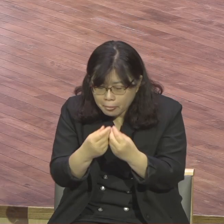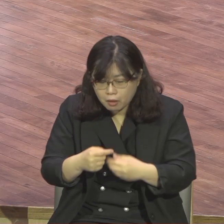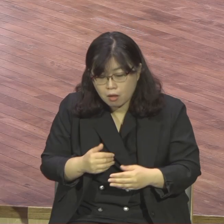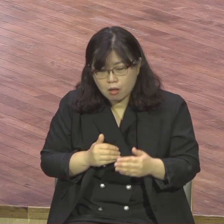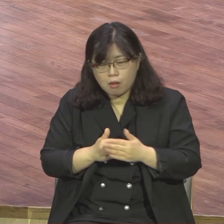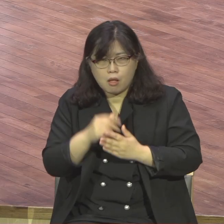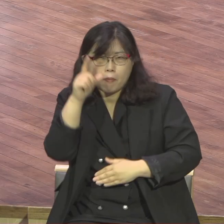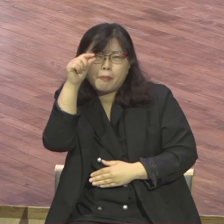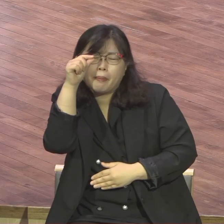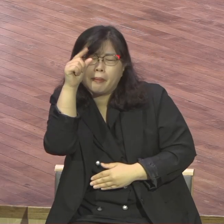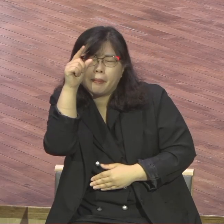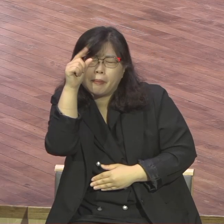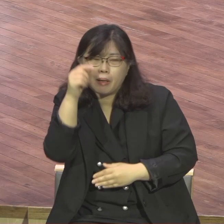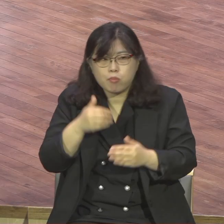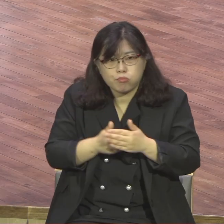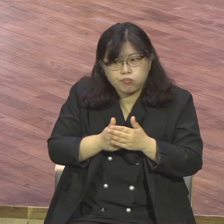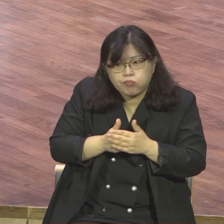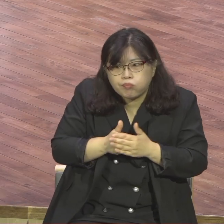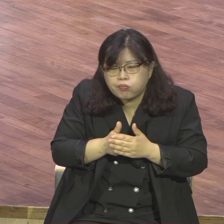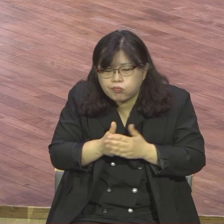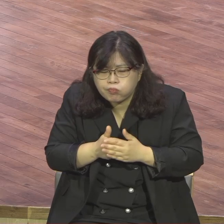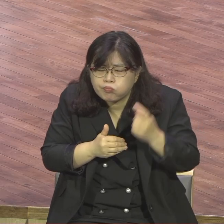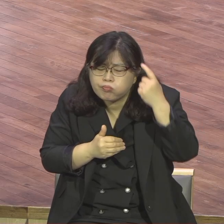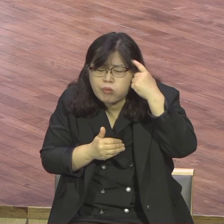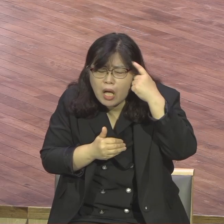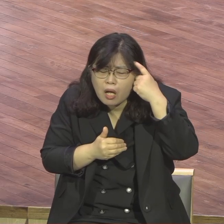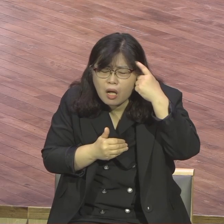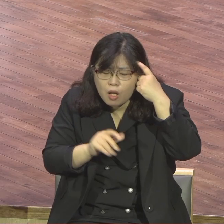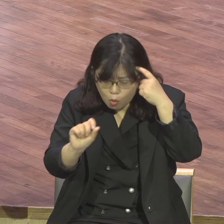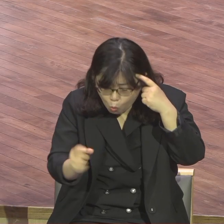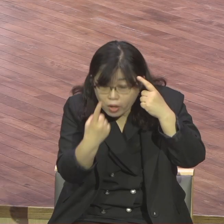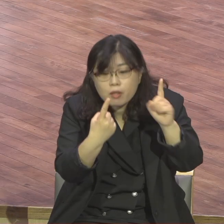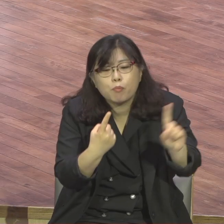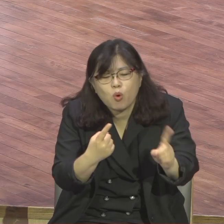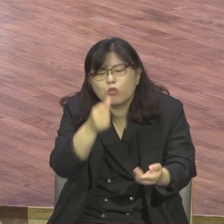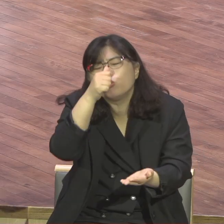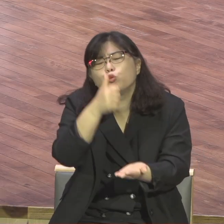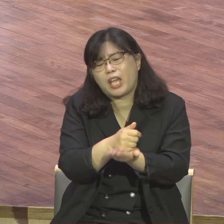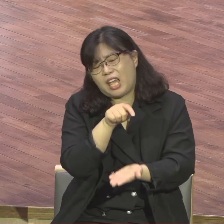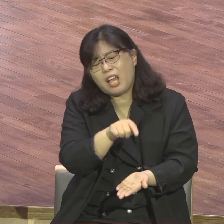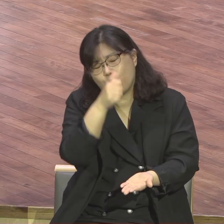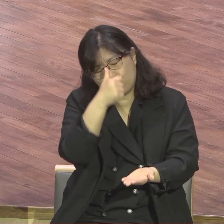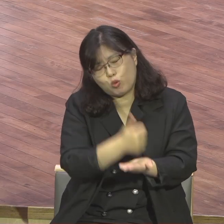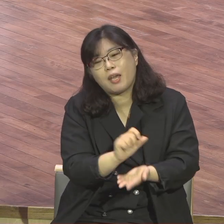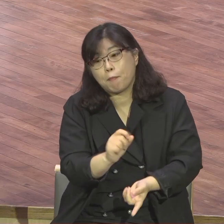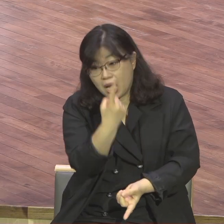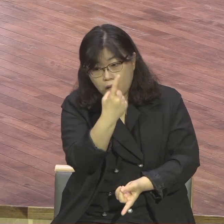그렇게 편치 못 합니까? 그 죄 때문에 그렇거든 죄 문제를 예수님께서 해결해 주셨다